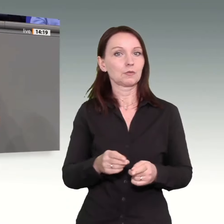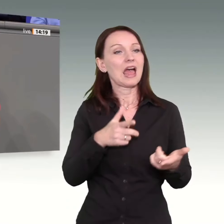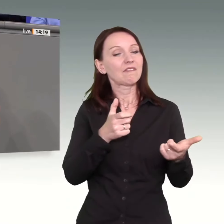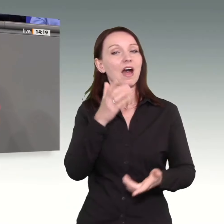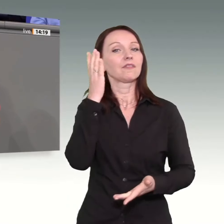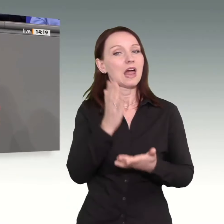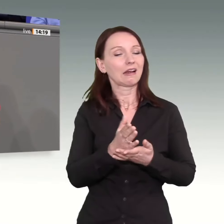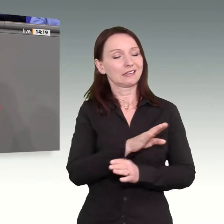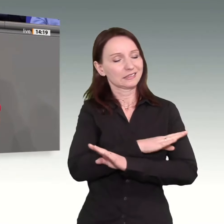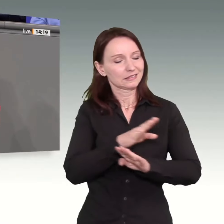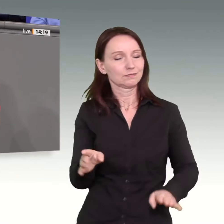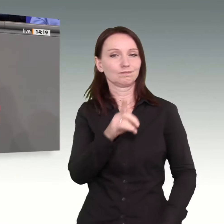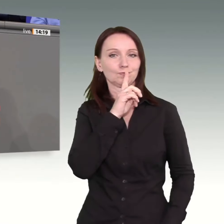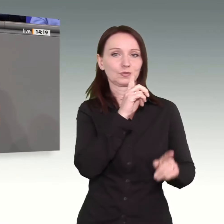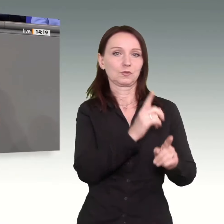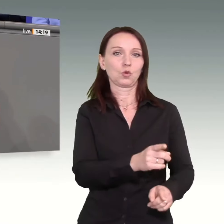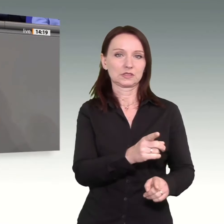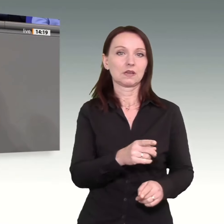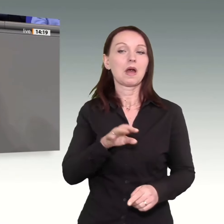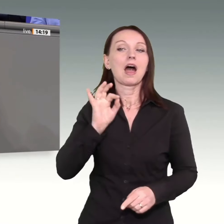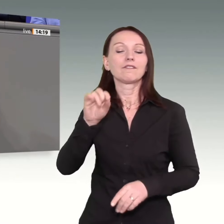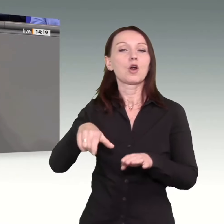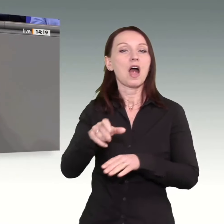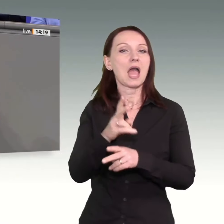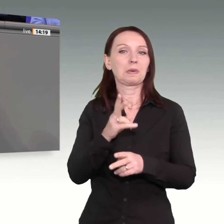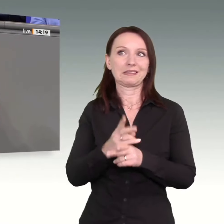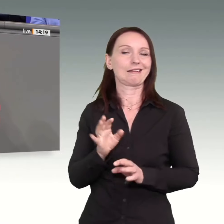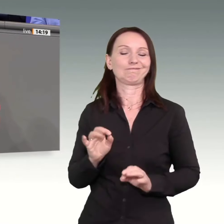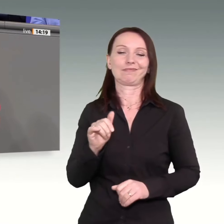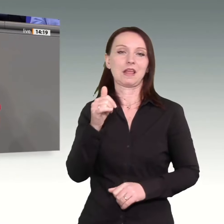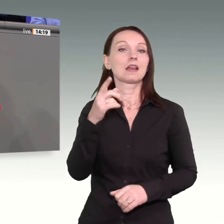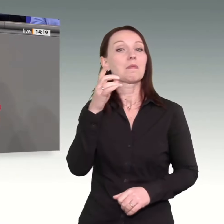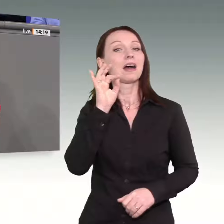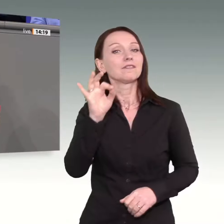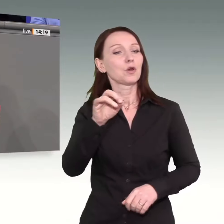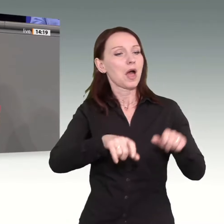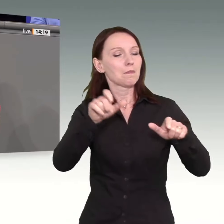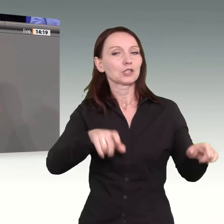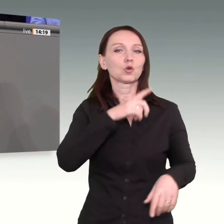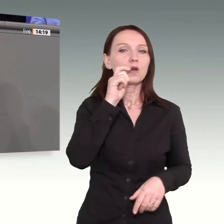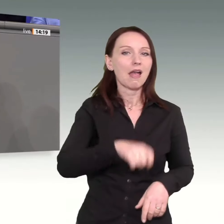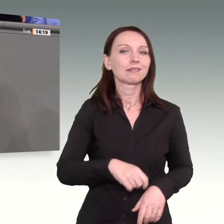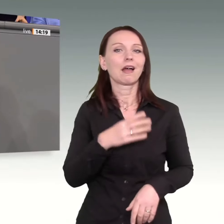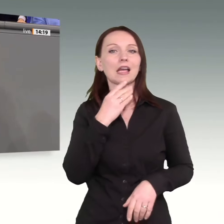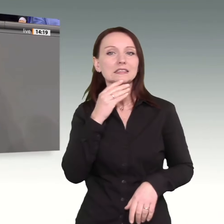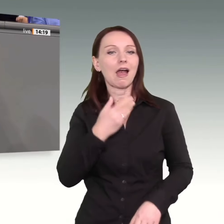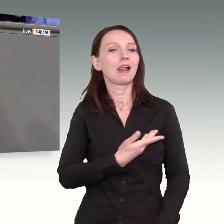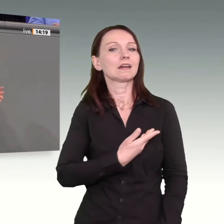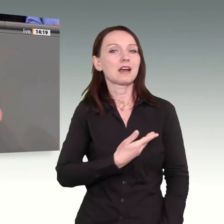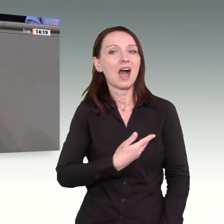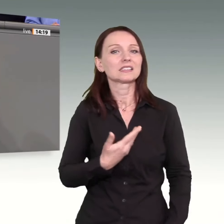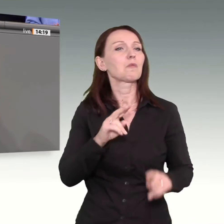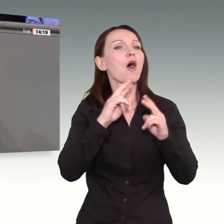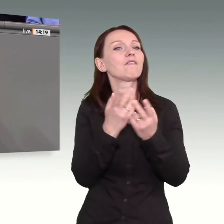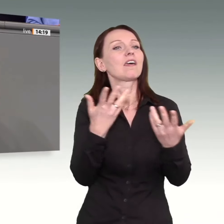Menschen in der Ukraine, in Israel, in Gaza und überall auf der Welt, wo Krieg ist, helfen. Meine Damen und Herren von der